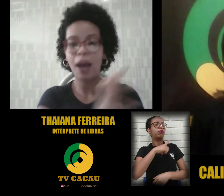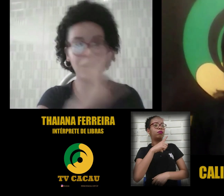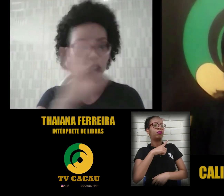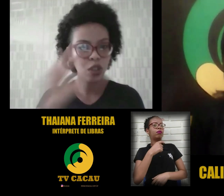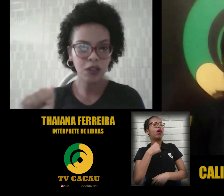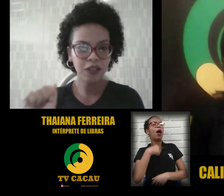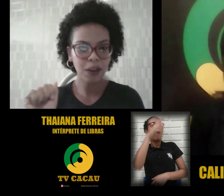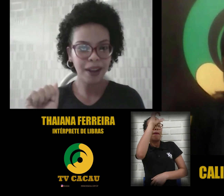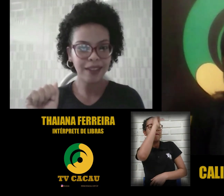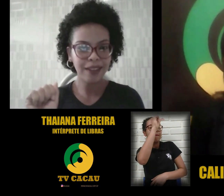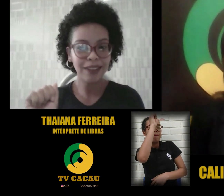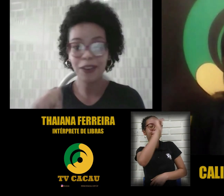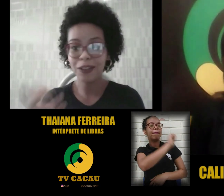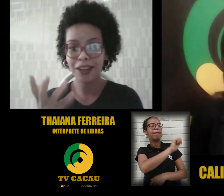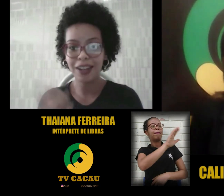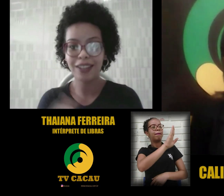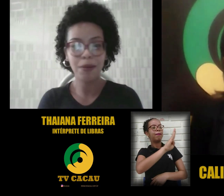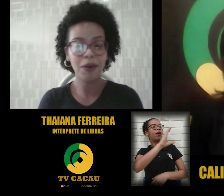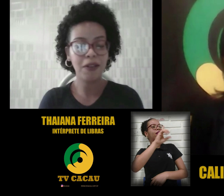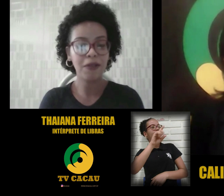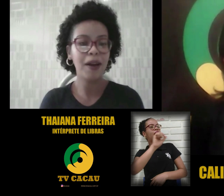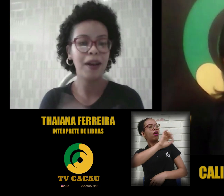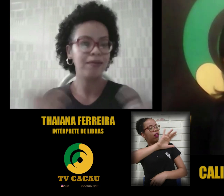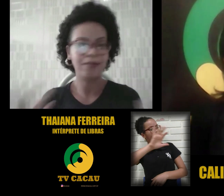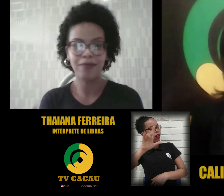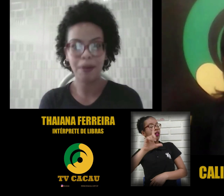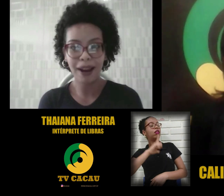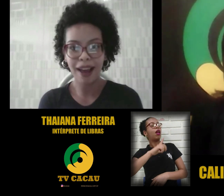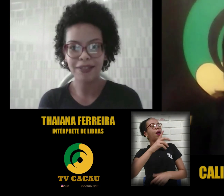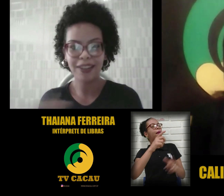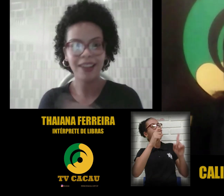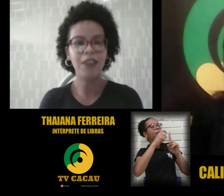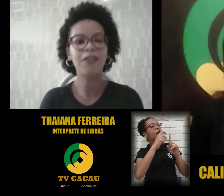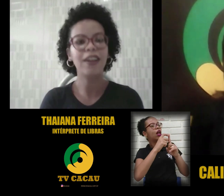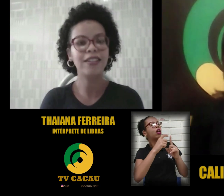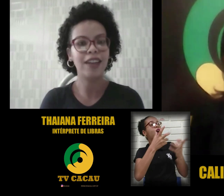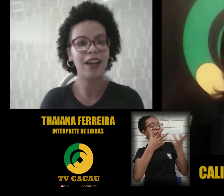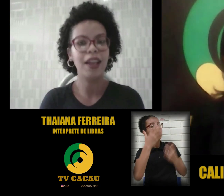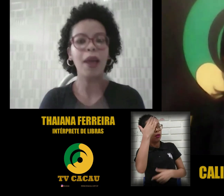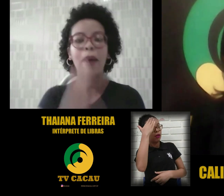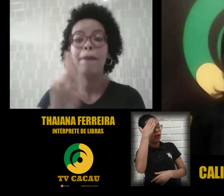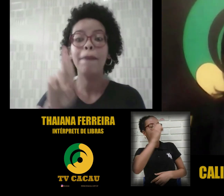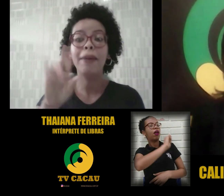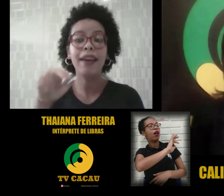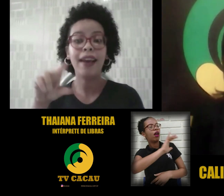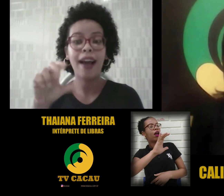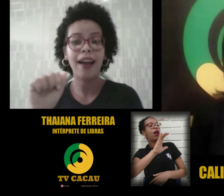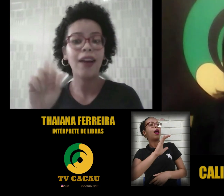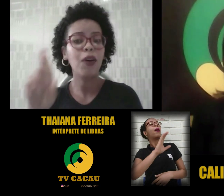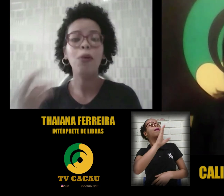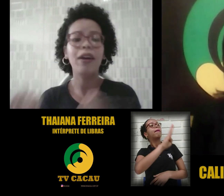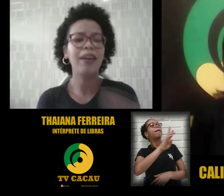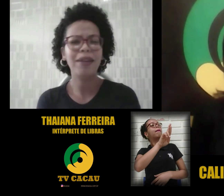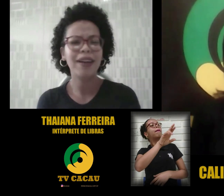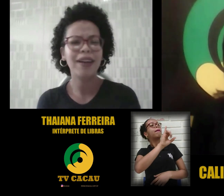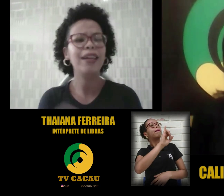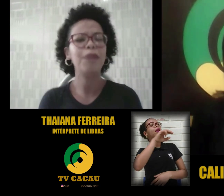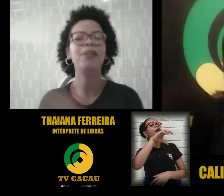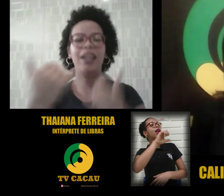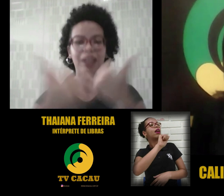Aprendi todo o alfabeto. Aí, quando eu queria saber uma palavra, eu fazia. Brincar. Como é que é brincar em libras? Ela ia